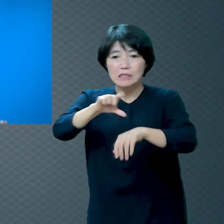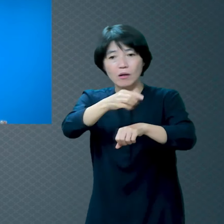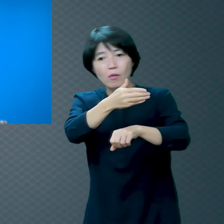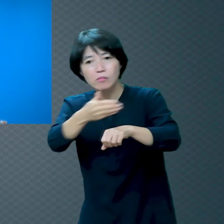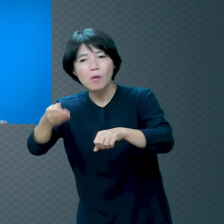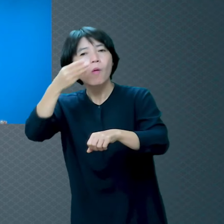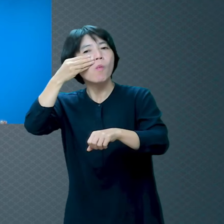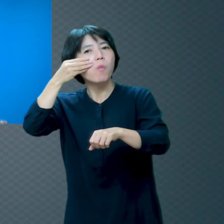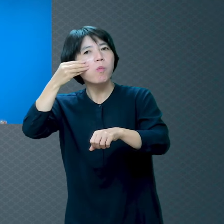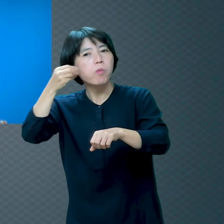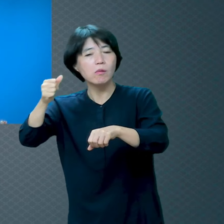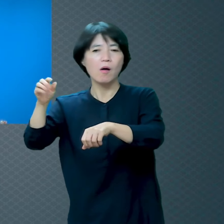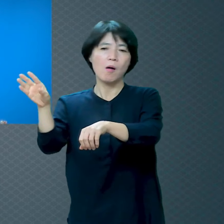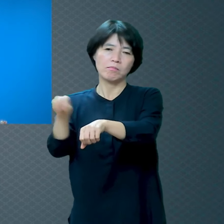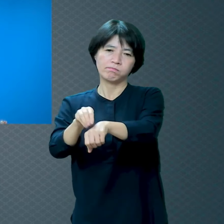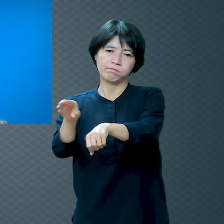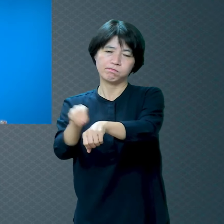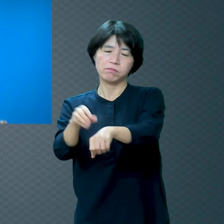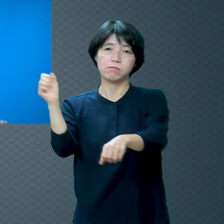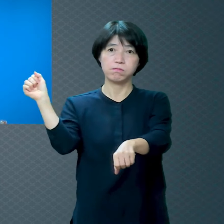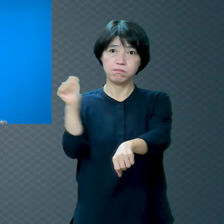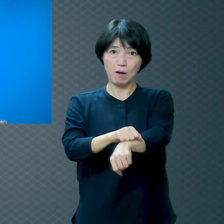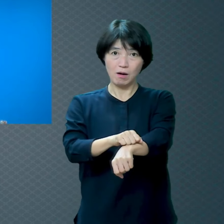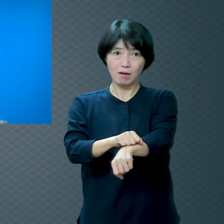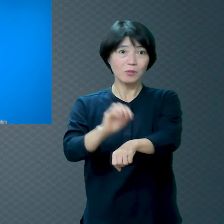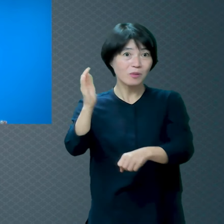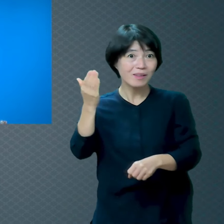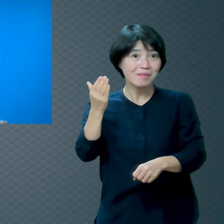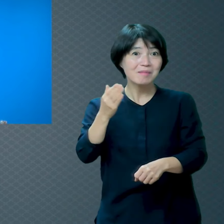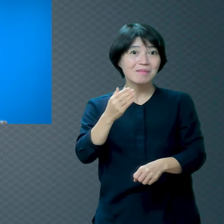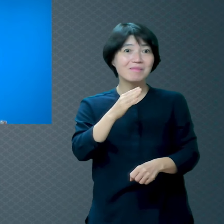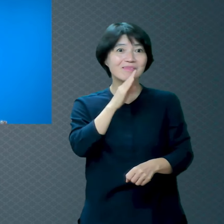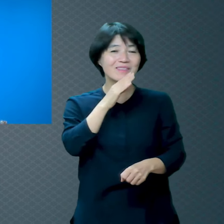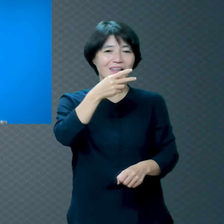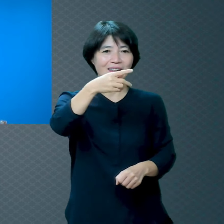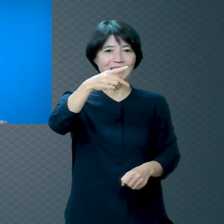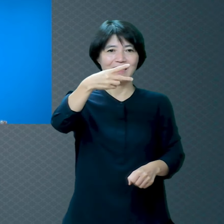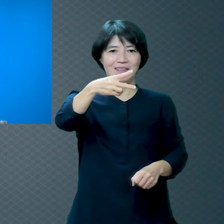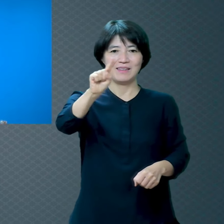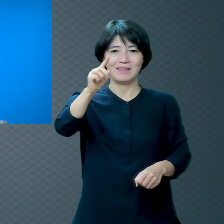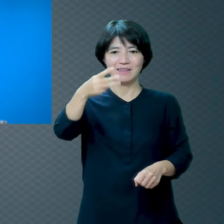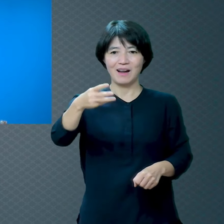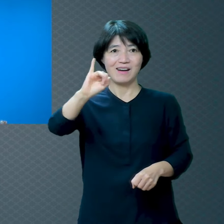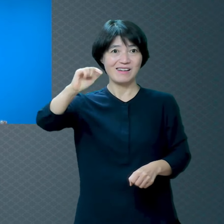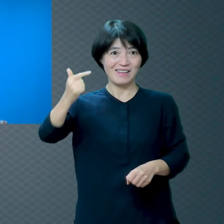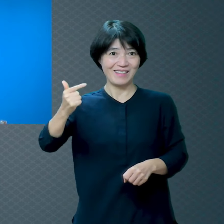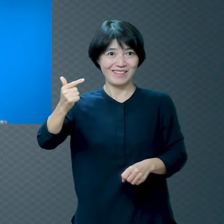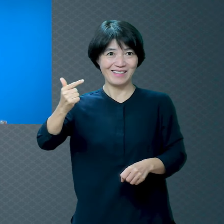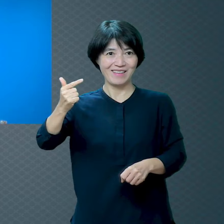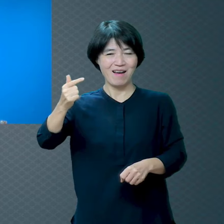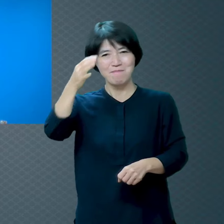어떤 분은 조그마한 음식